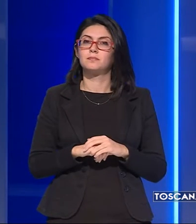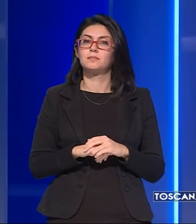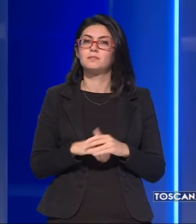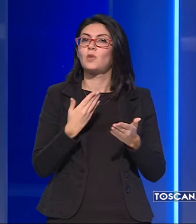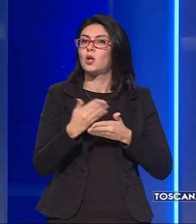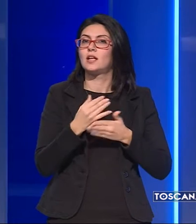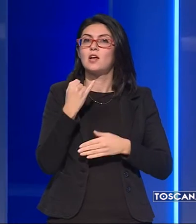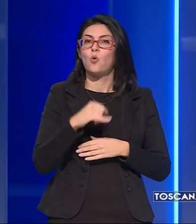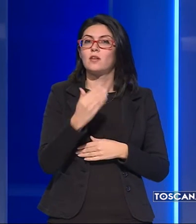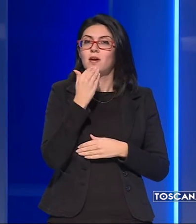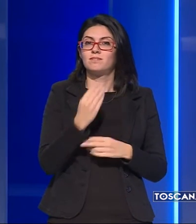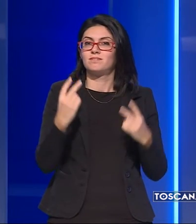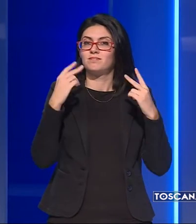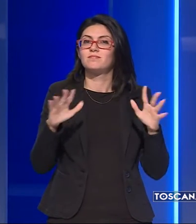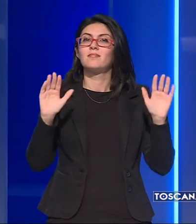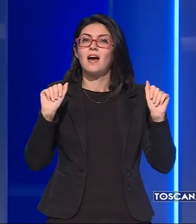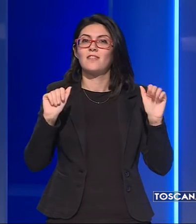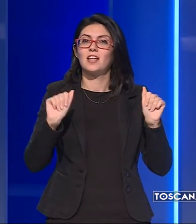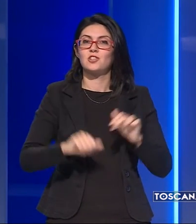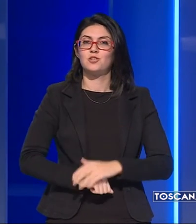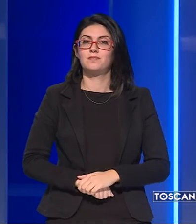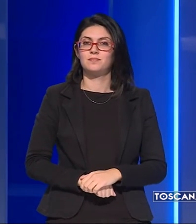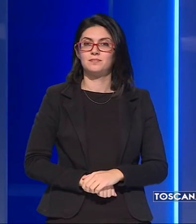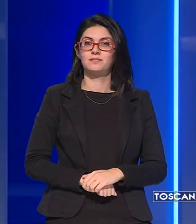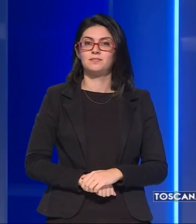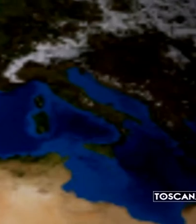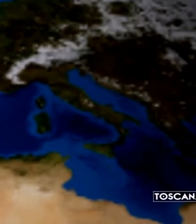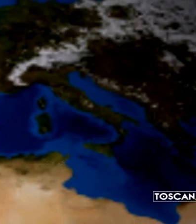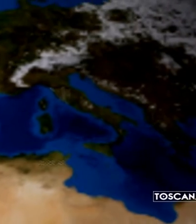Era l'ultima notizia, grazie per averci seguito. Arrivederci.